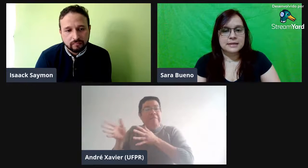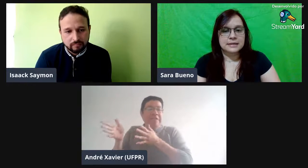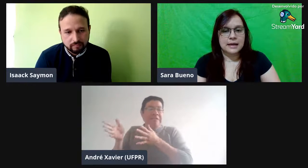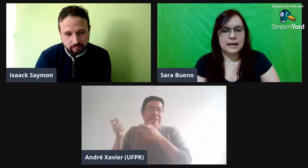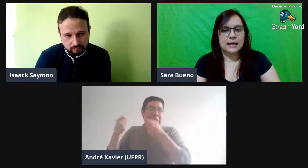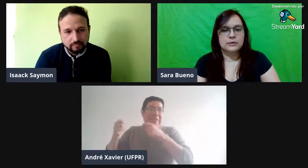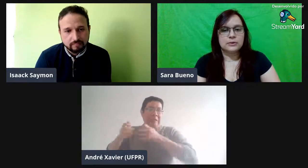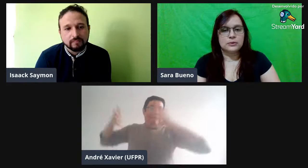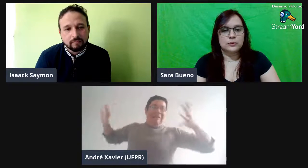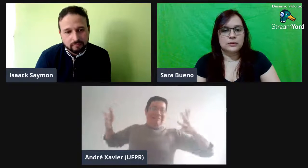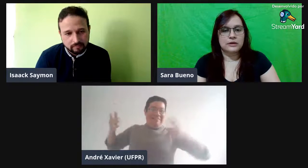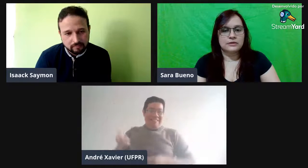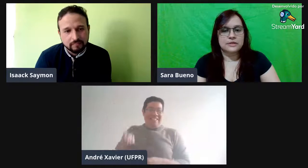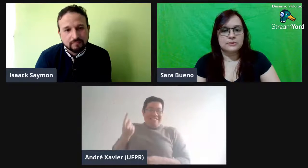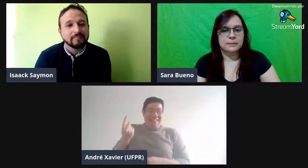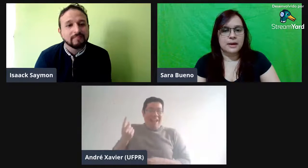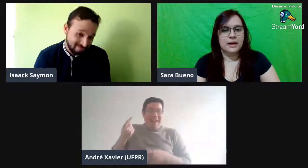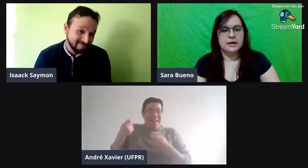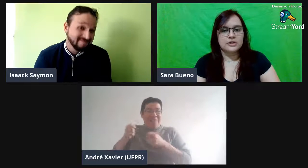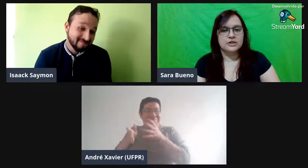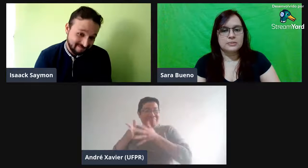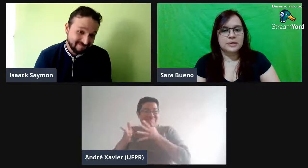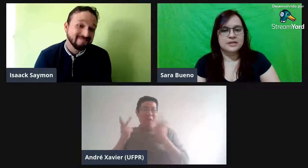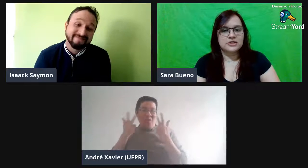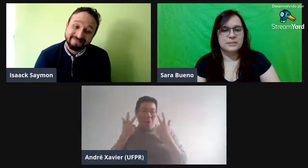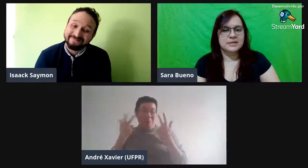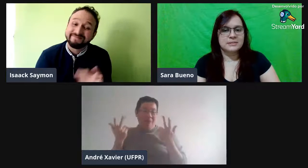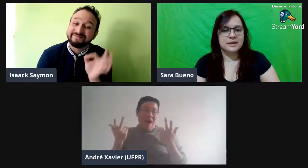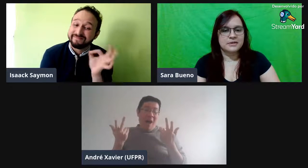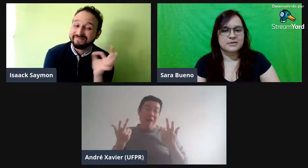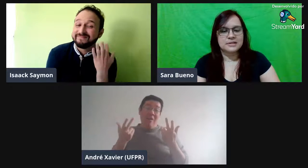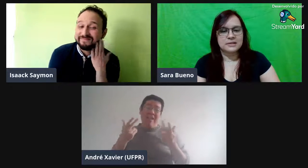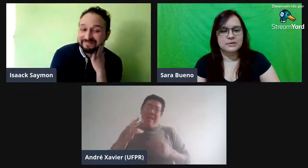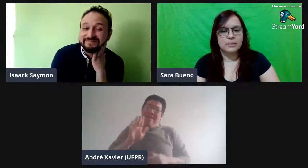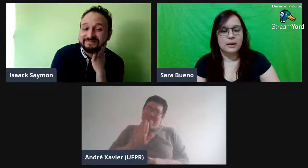mas sentado, né? Fazendo um debate, parece que já é mais aberto, assim, é normal.